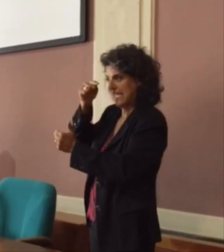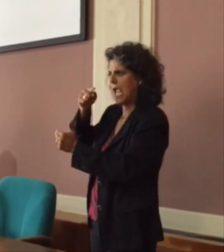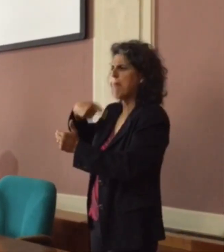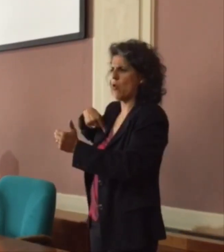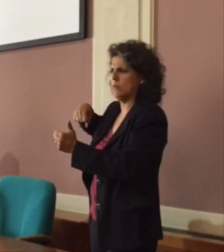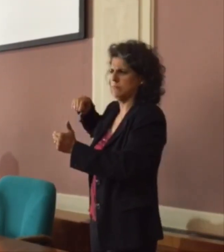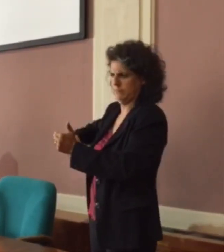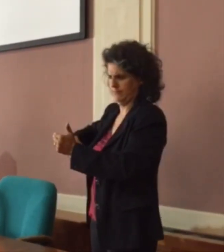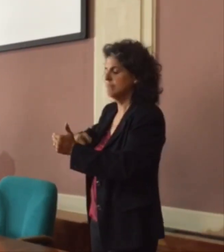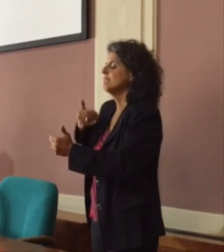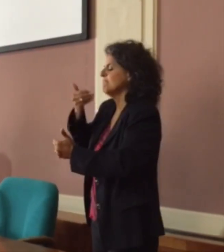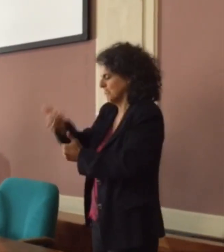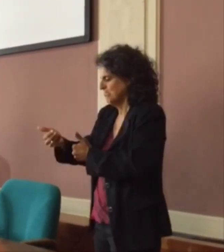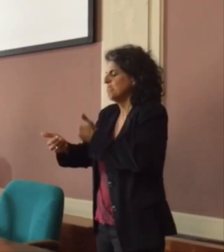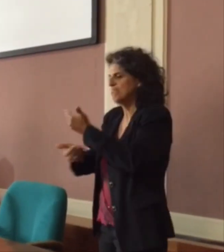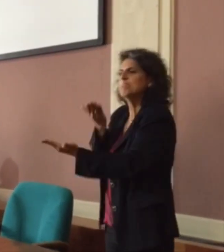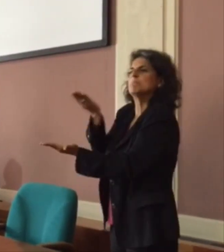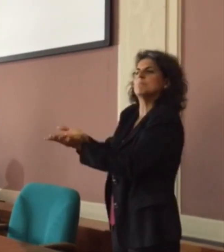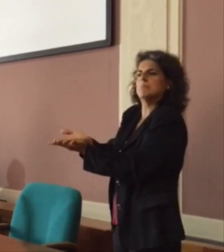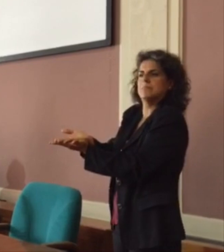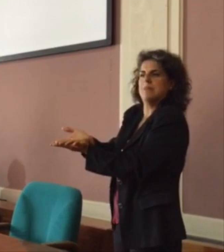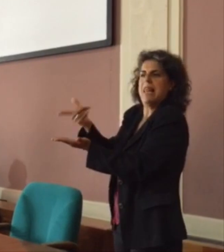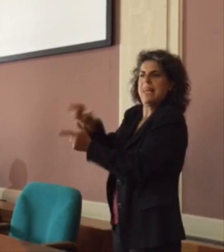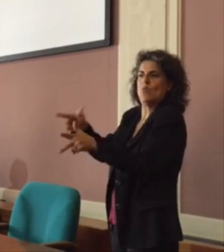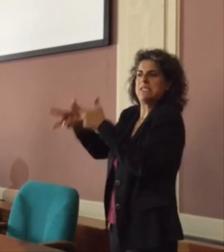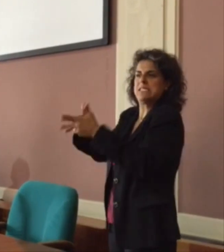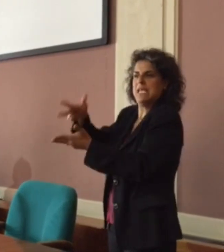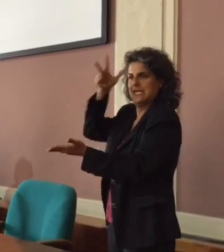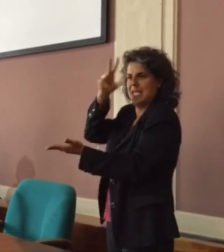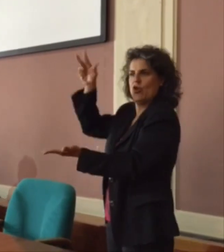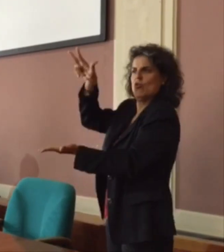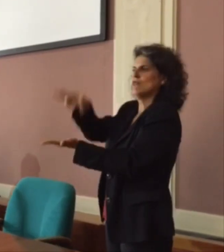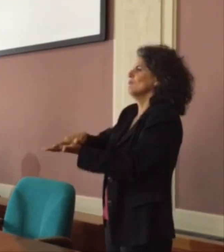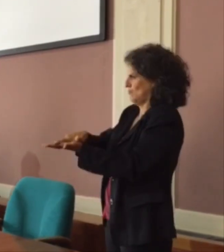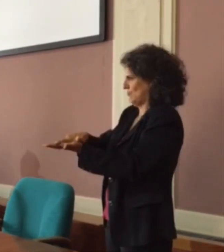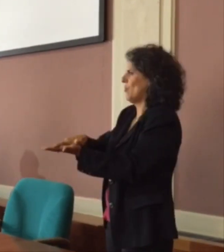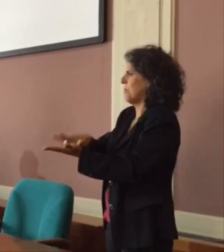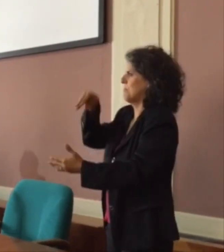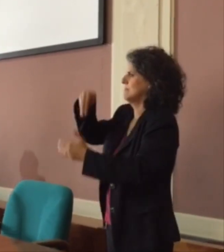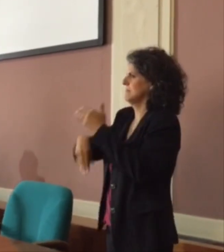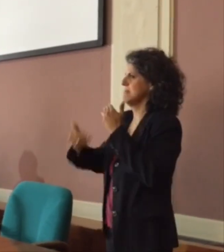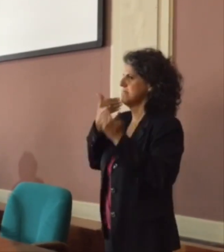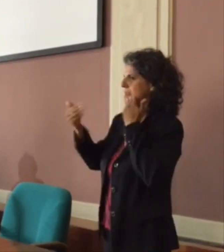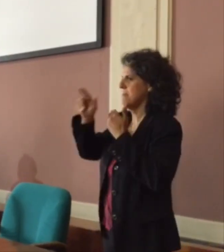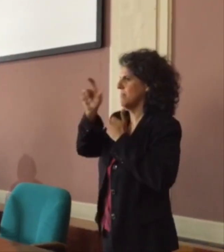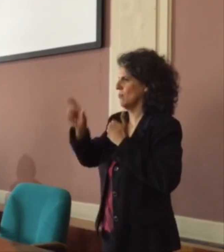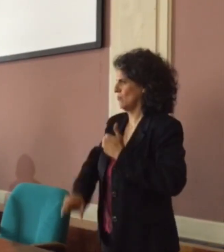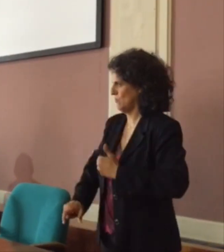no? Che venga riconosciuta a livello di Parlamento è incardinata,